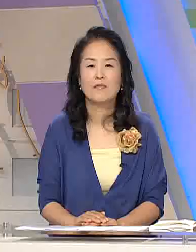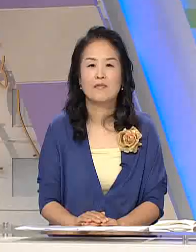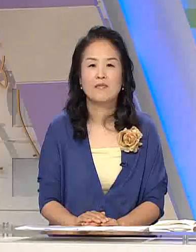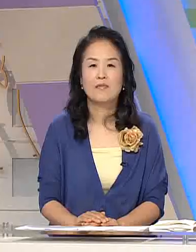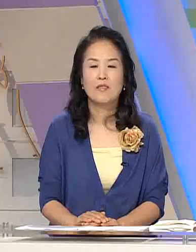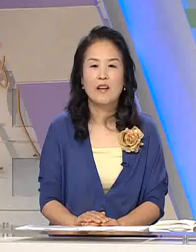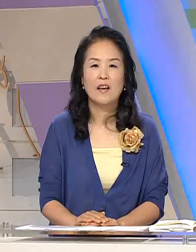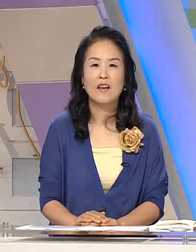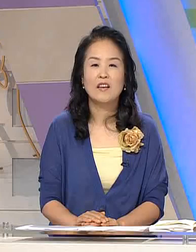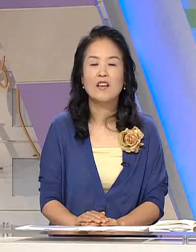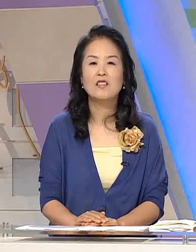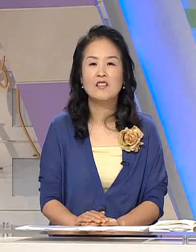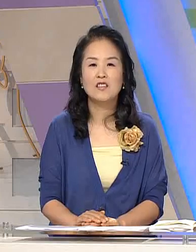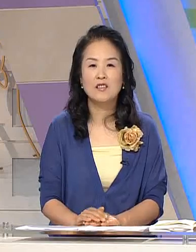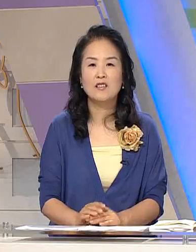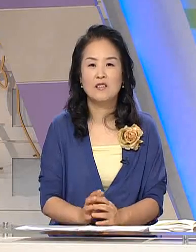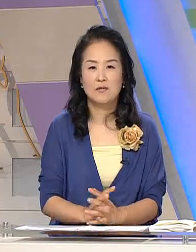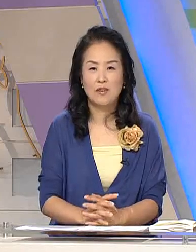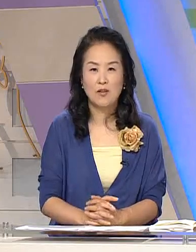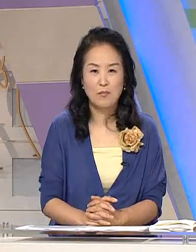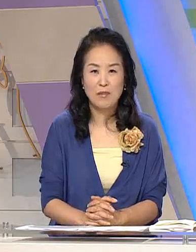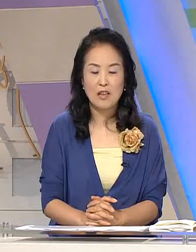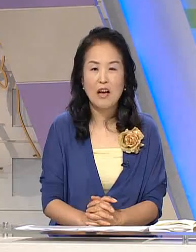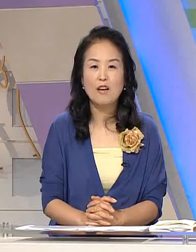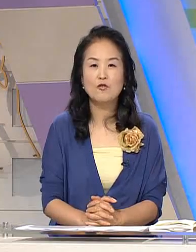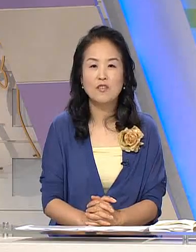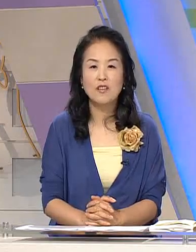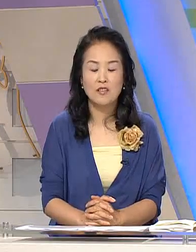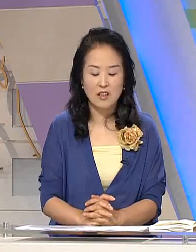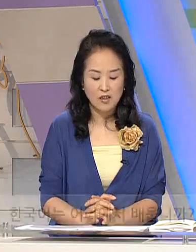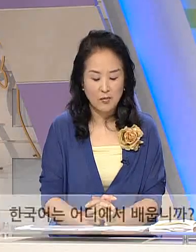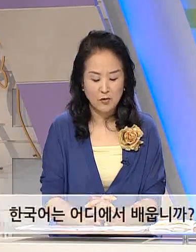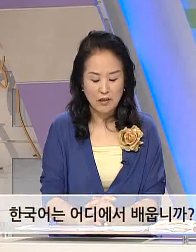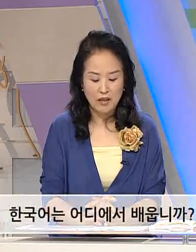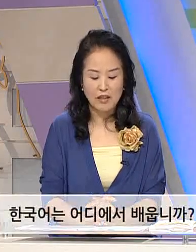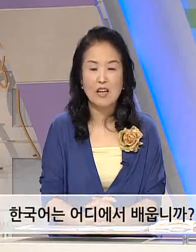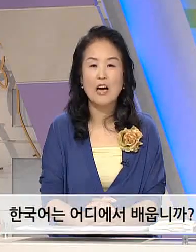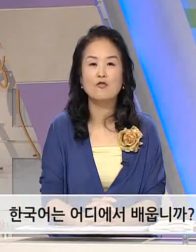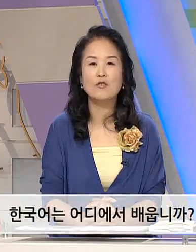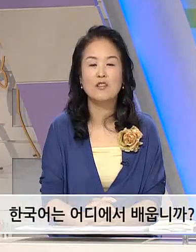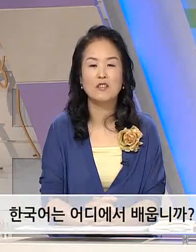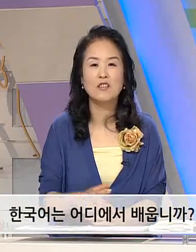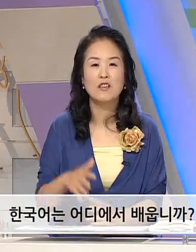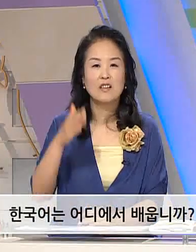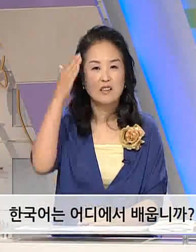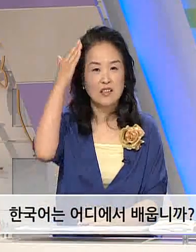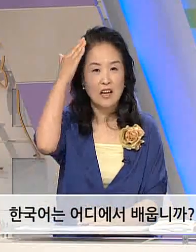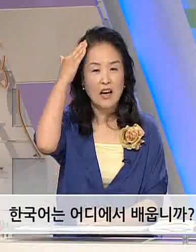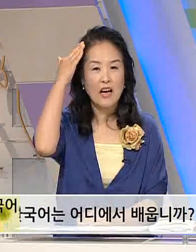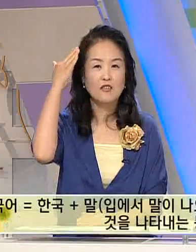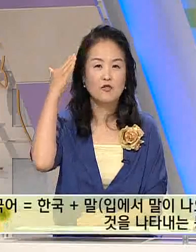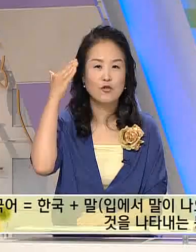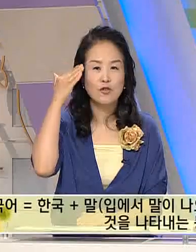네 이어지는 내용입니다. 한국어는 어디에서 배웁니까? 자 한국어는 자 한국